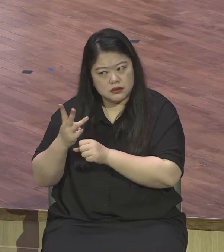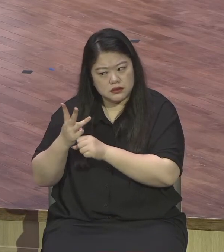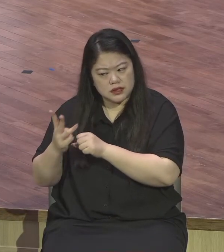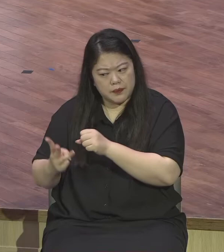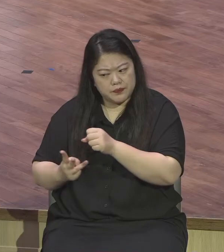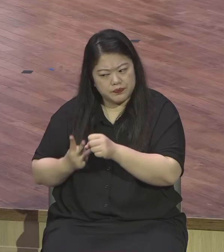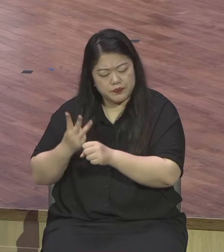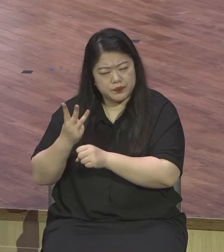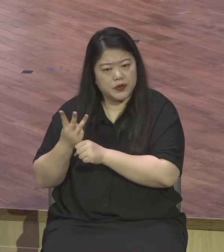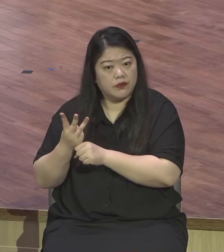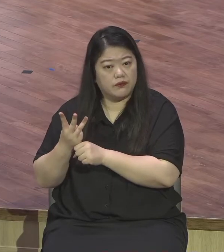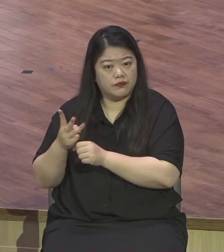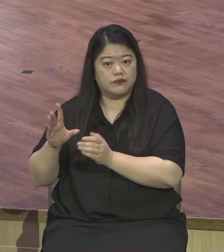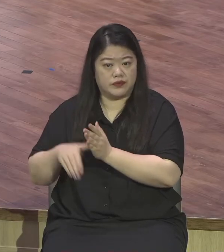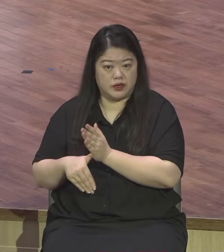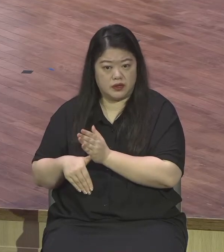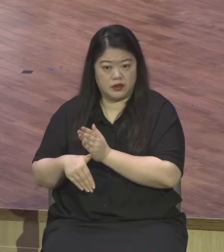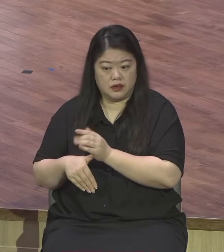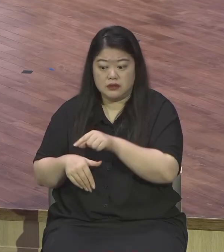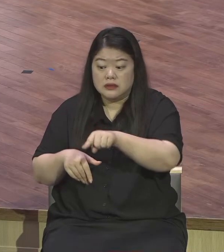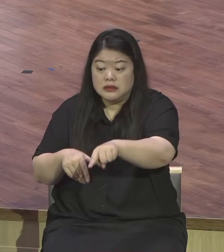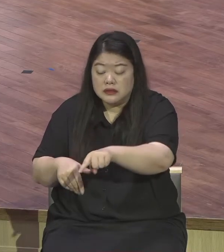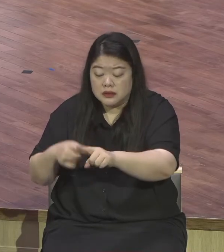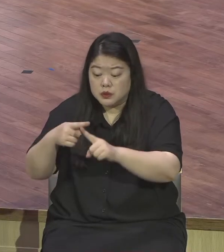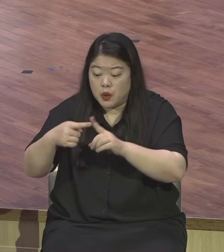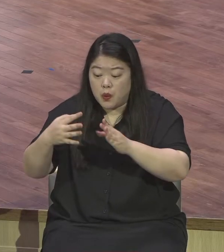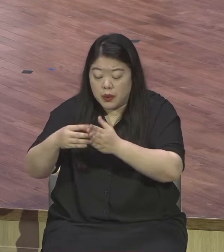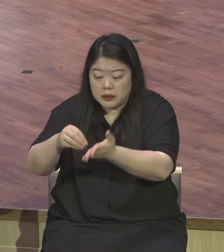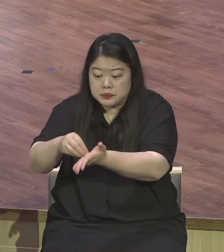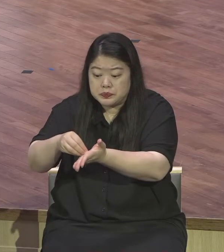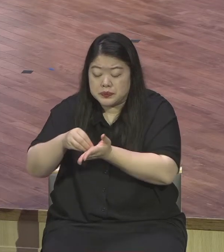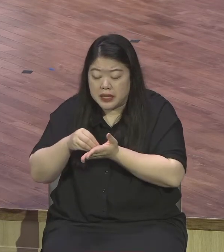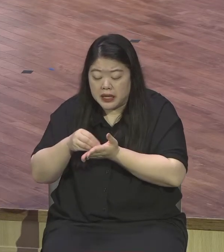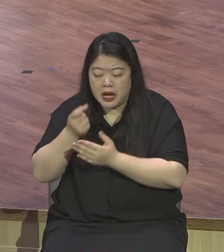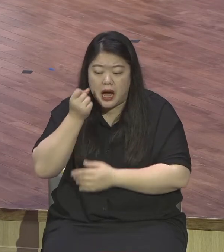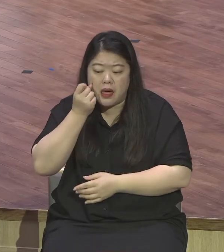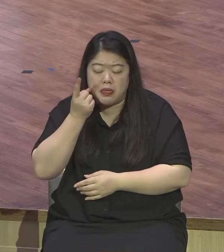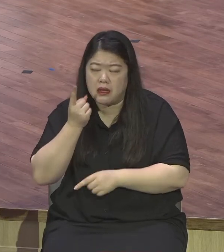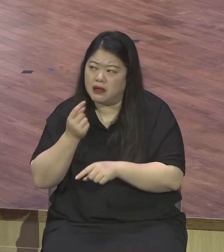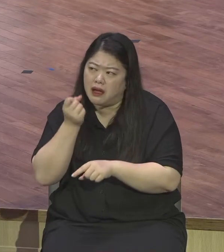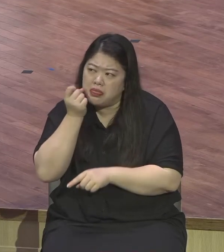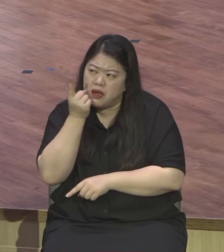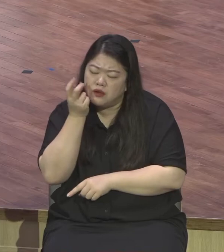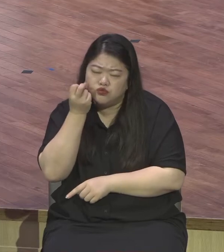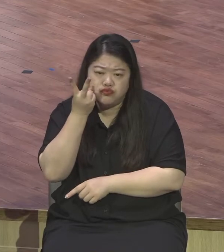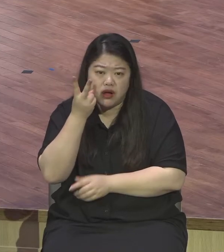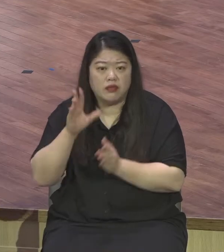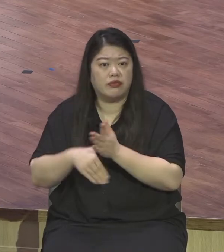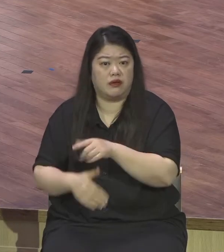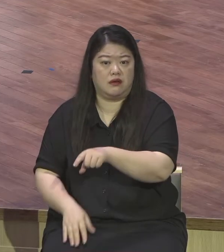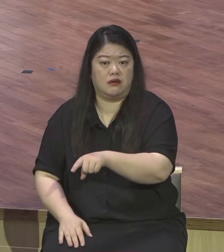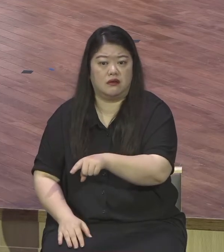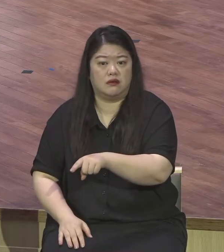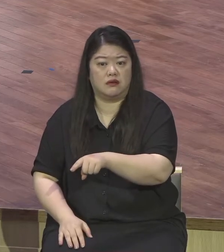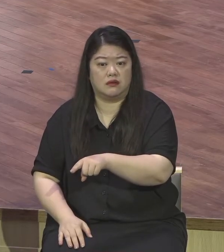지 한 달밖에 안됐어요 장노님이 없는 시간표였으니까 장노님이 왔단 말이에요